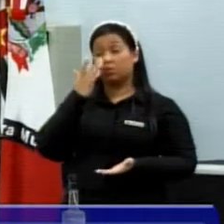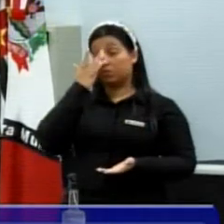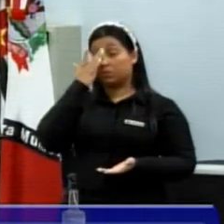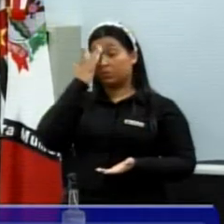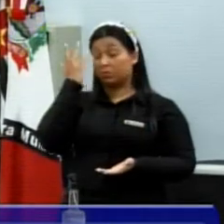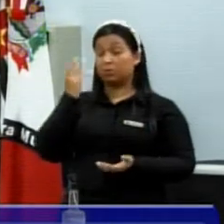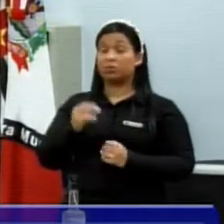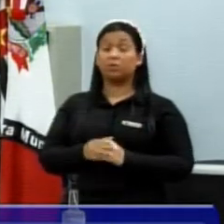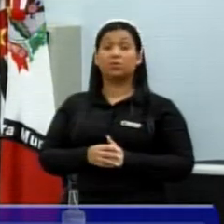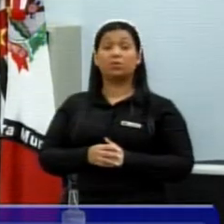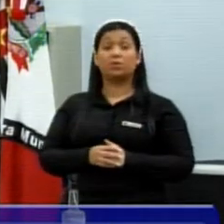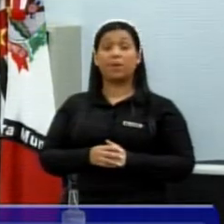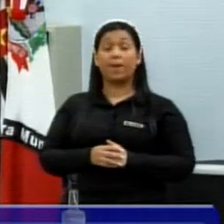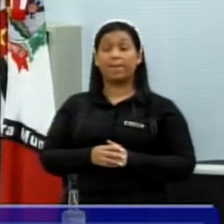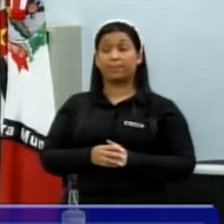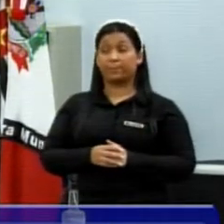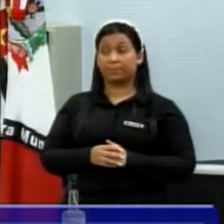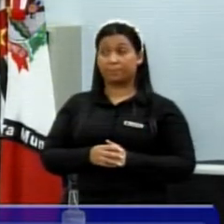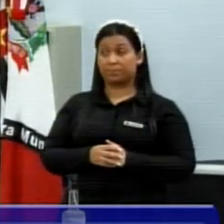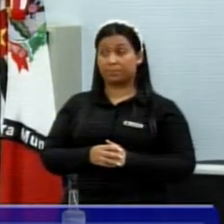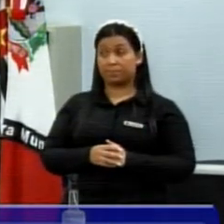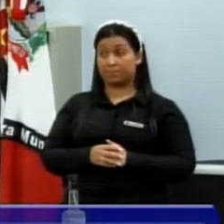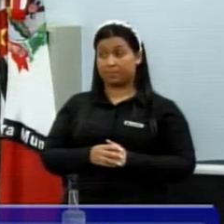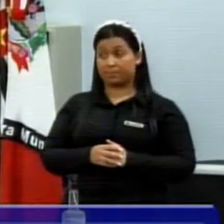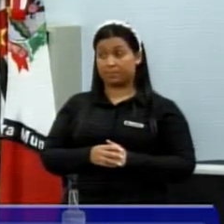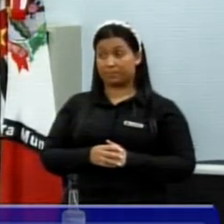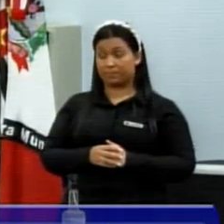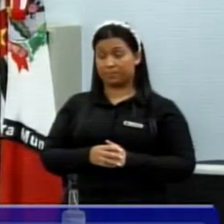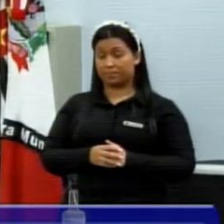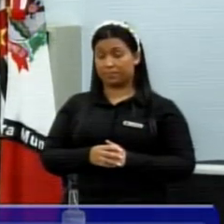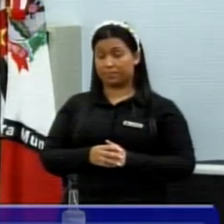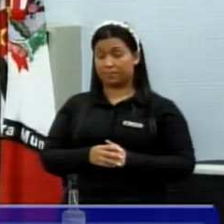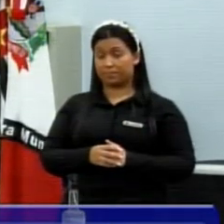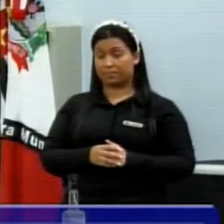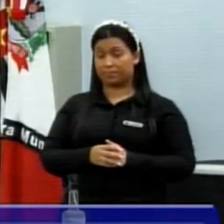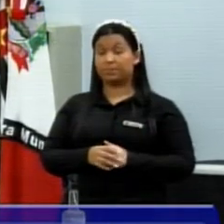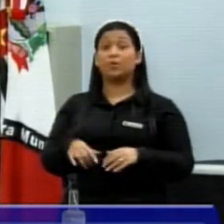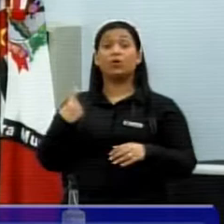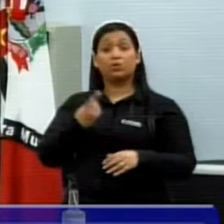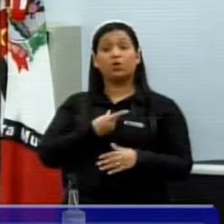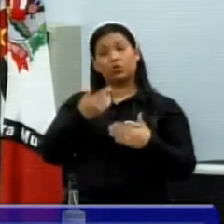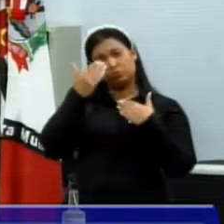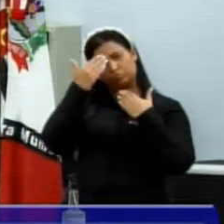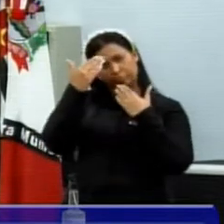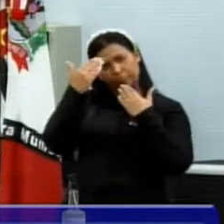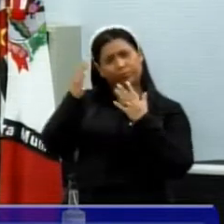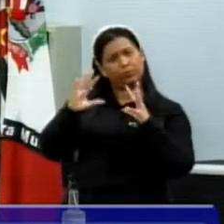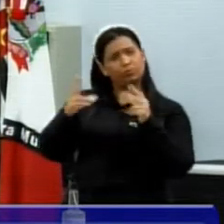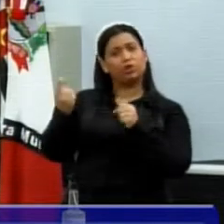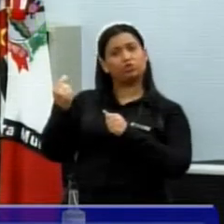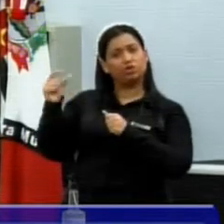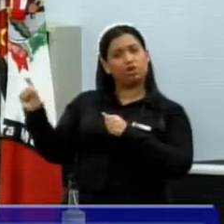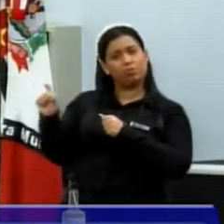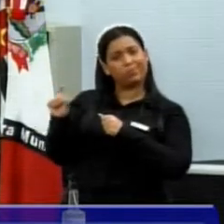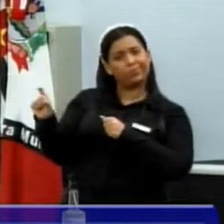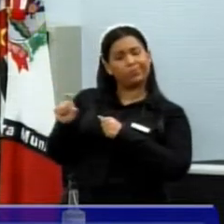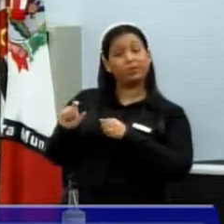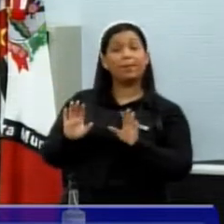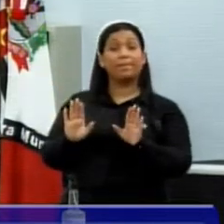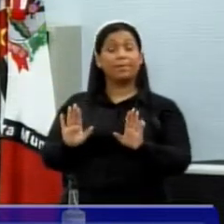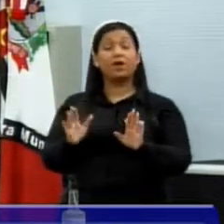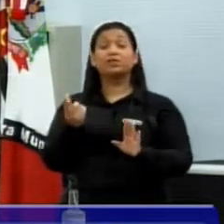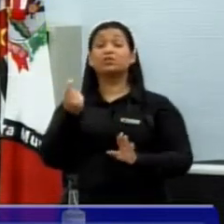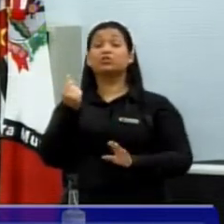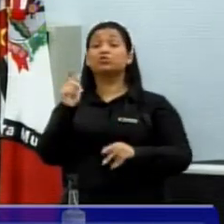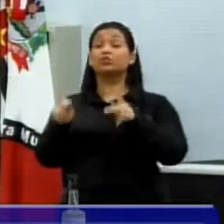não fez mais nada que a obrigação, claro que beneficiou a população. Somos muito gratos por toda a verba recebida, mas é